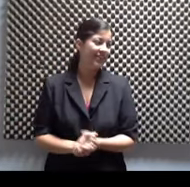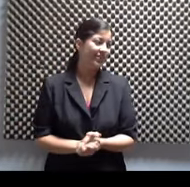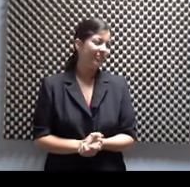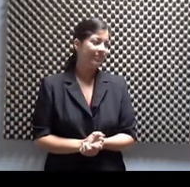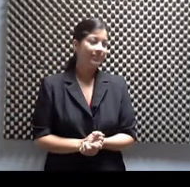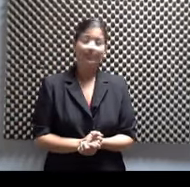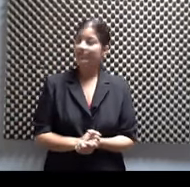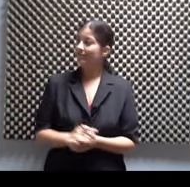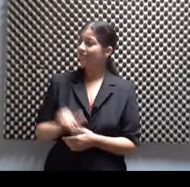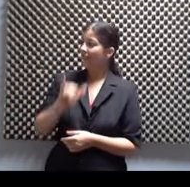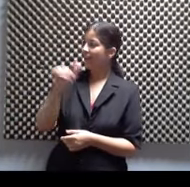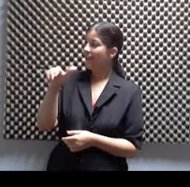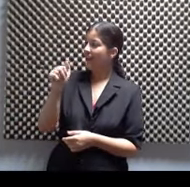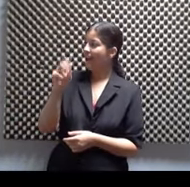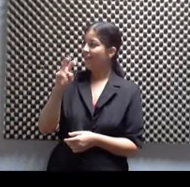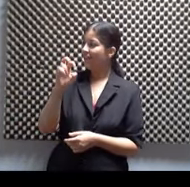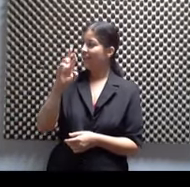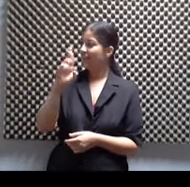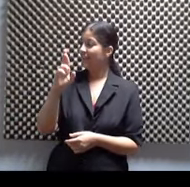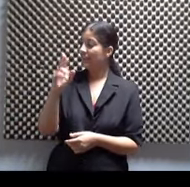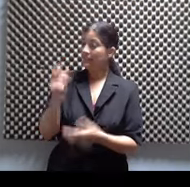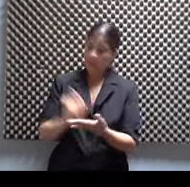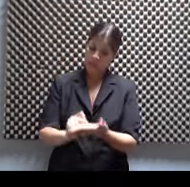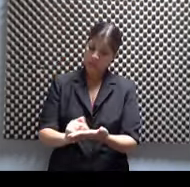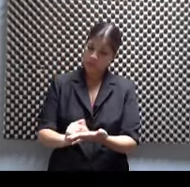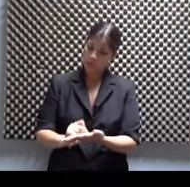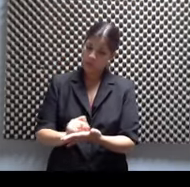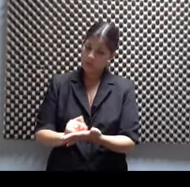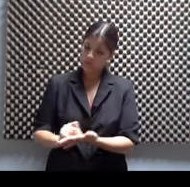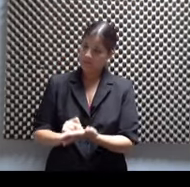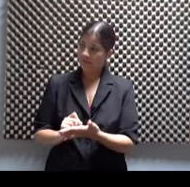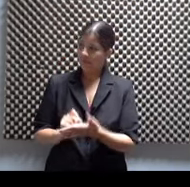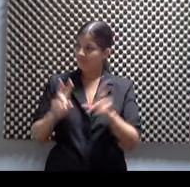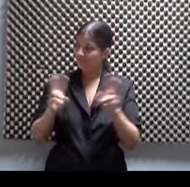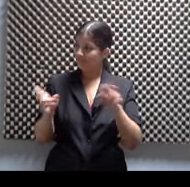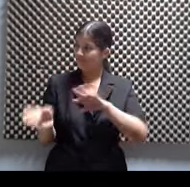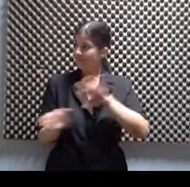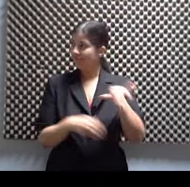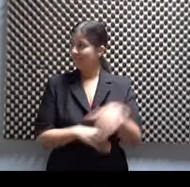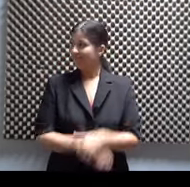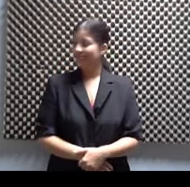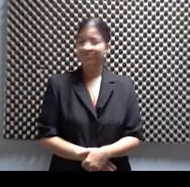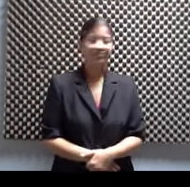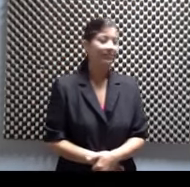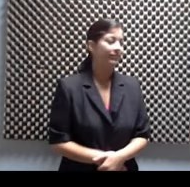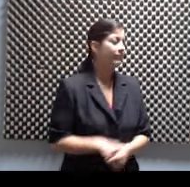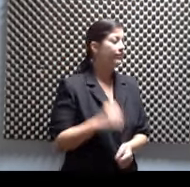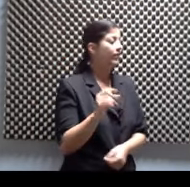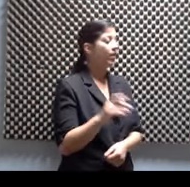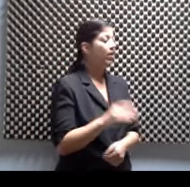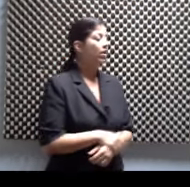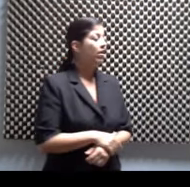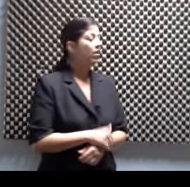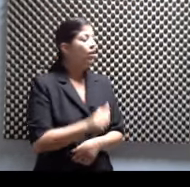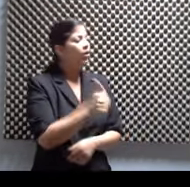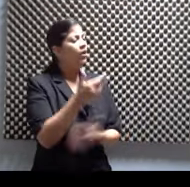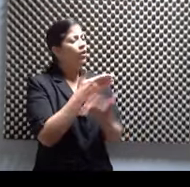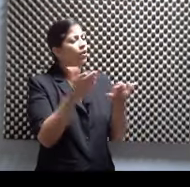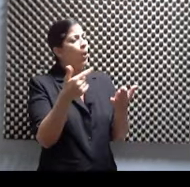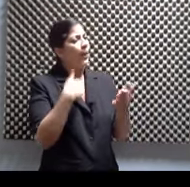a ver en eso, ve, ahí bajo la cabeza y dijo, no, no queremos hablar de ese tema. Fíjate, Adriana, lo otro que voy a empezar a trabajar son unas conferencias de